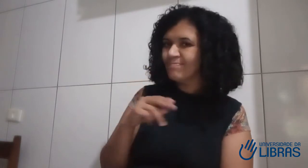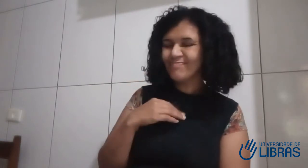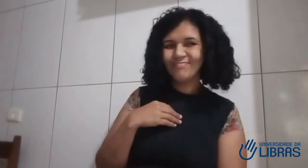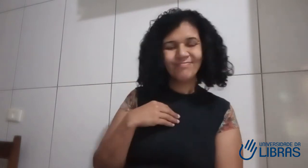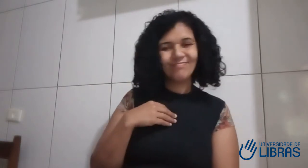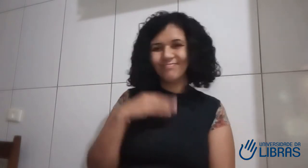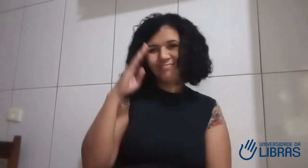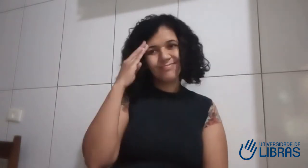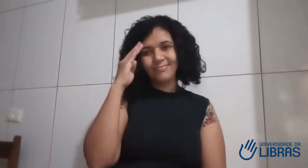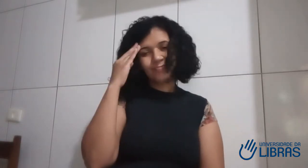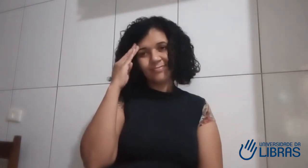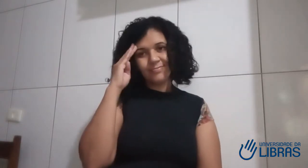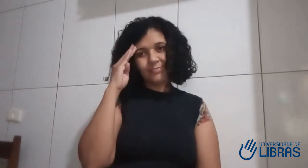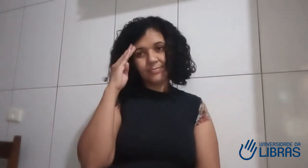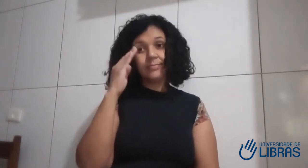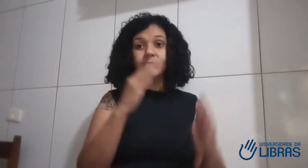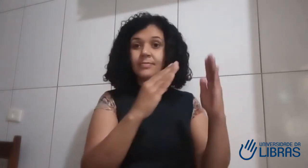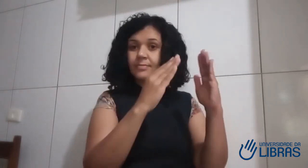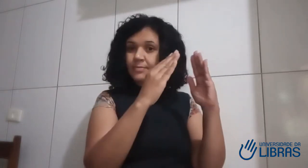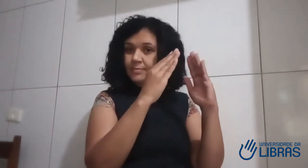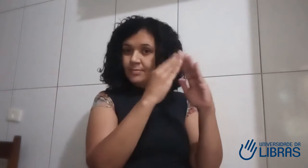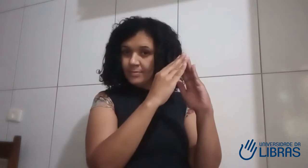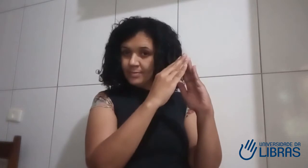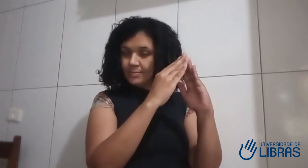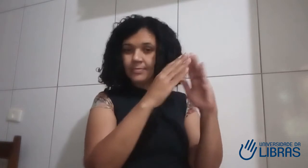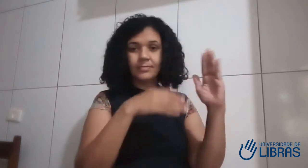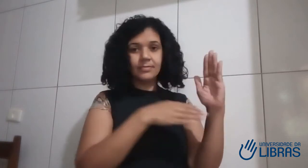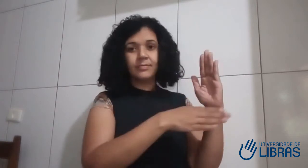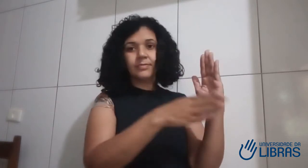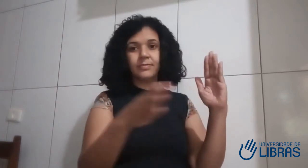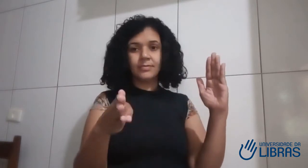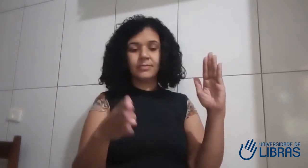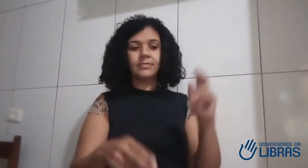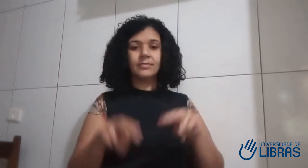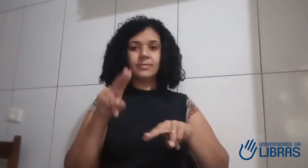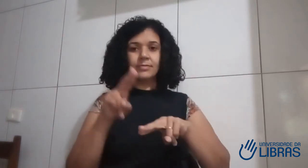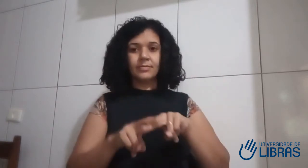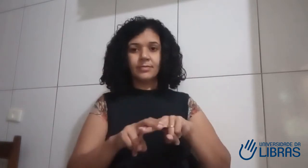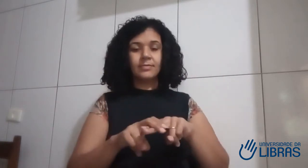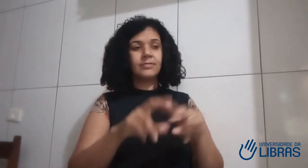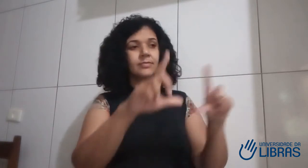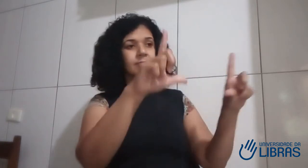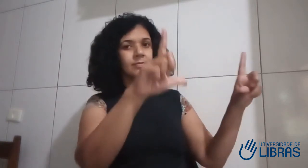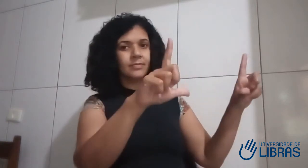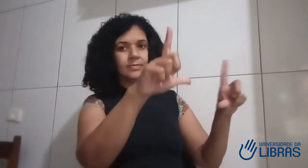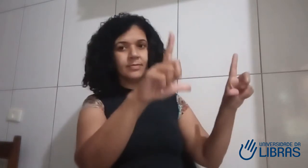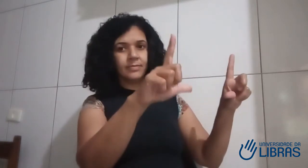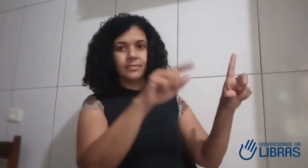E aí quando eu passava pela rua e ouvia os surdos conversando, assim, eu achava algo incrível, mas eu não conseguia entender nada.